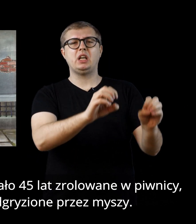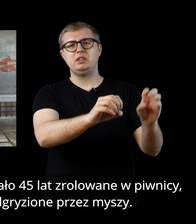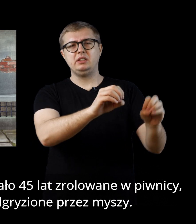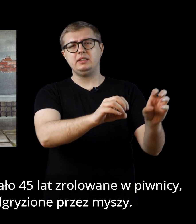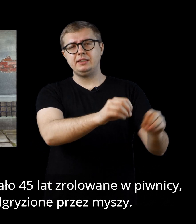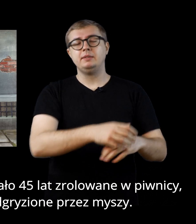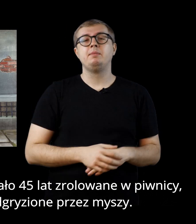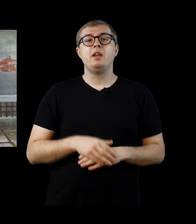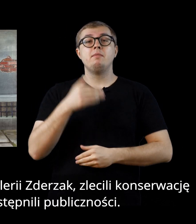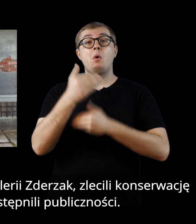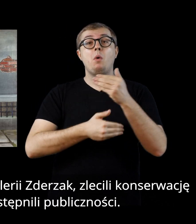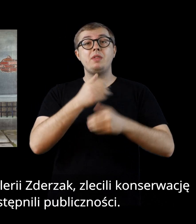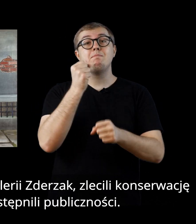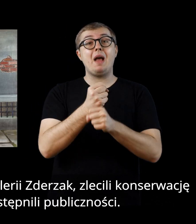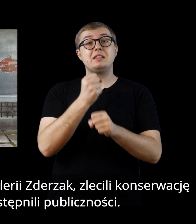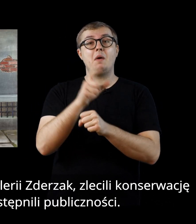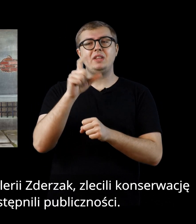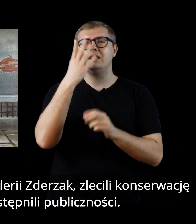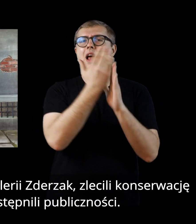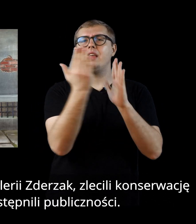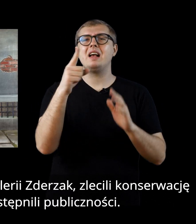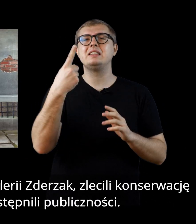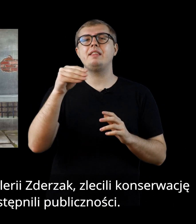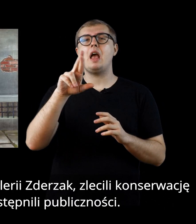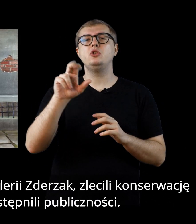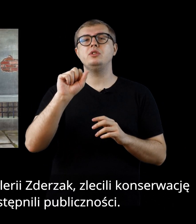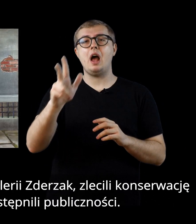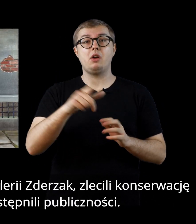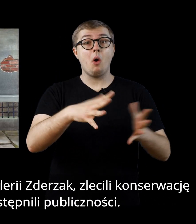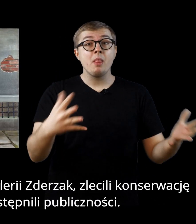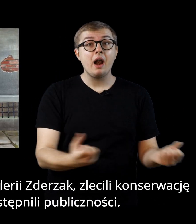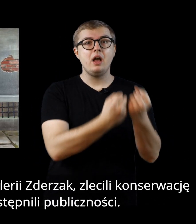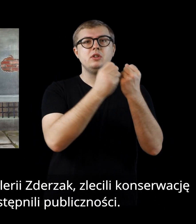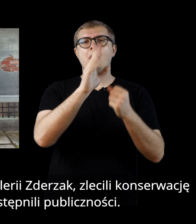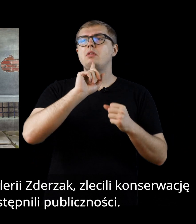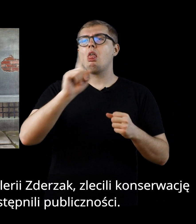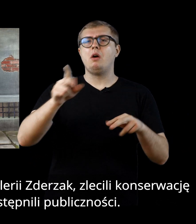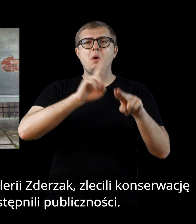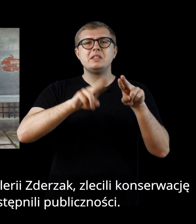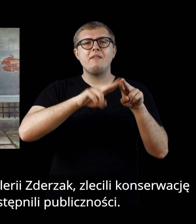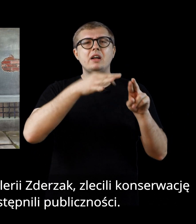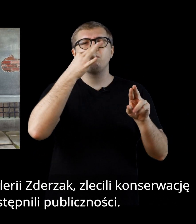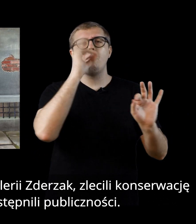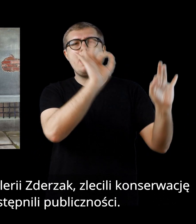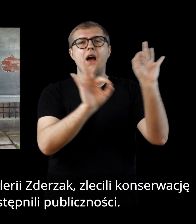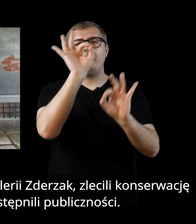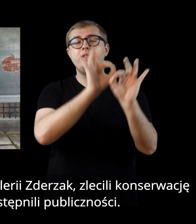Odnaleźli je pracownicy galerii Zderzak, zlecili konserwację i po latach udostępnili publiczności.